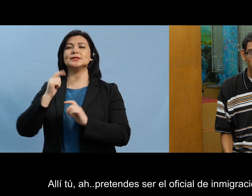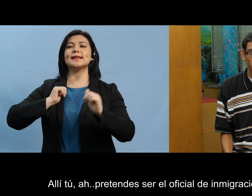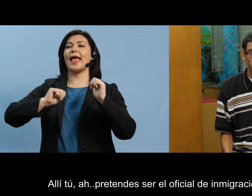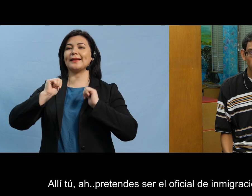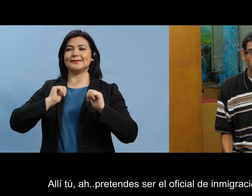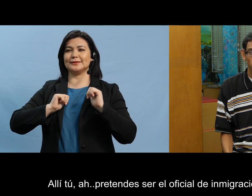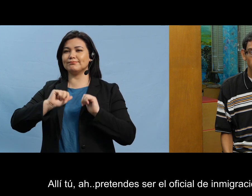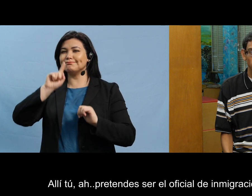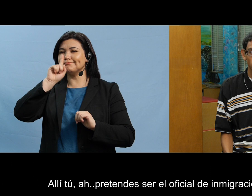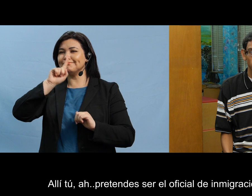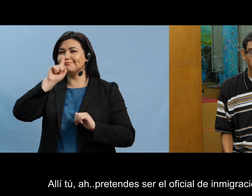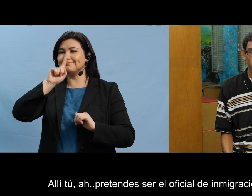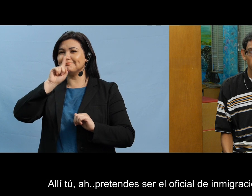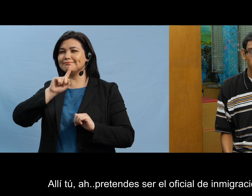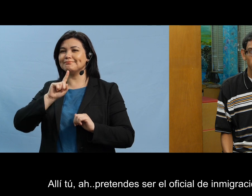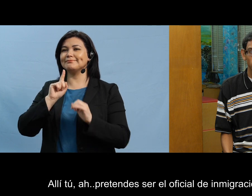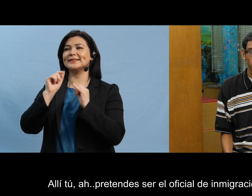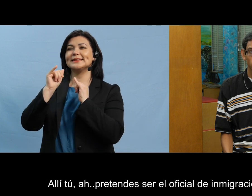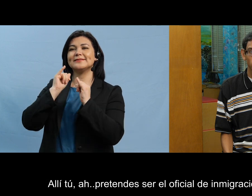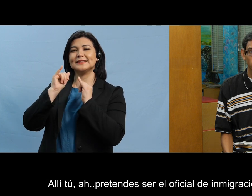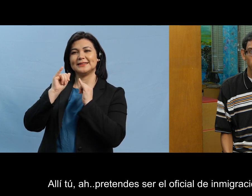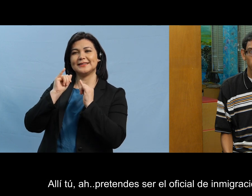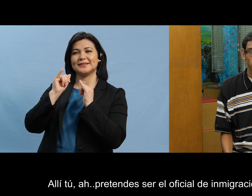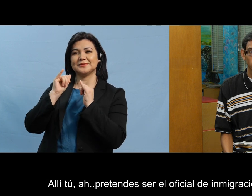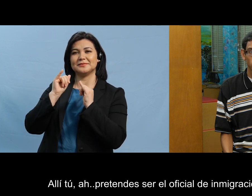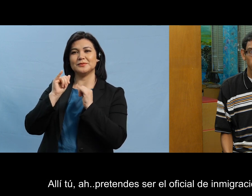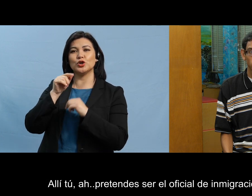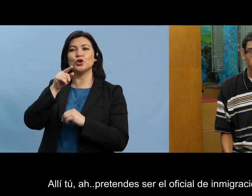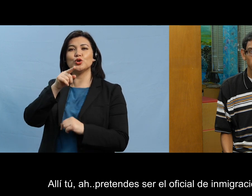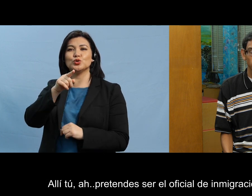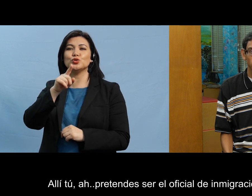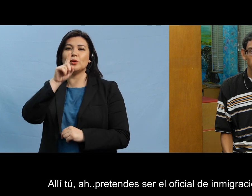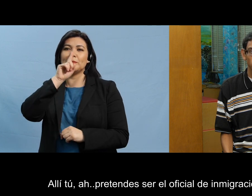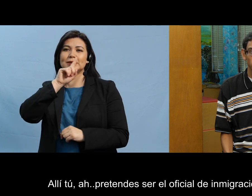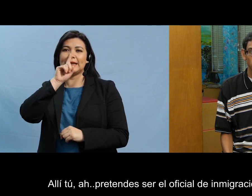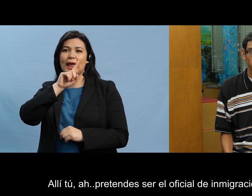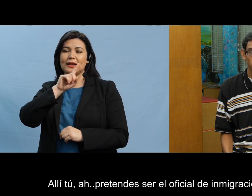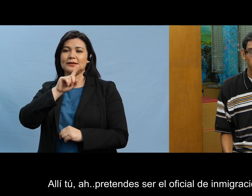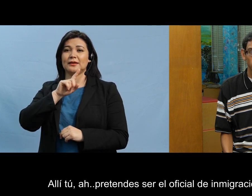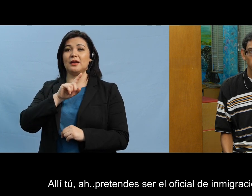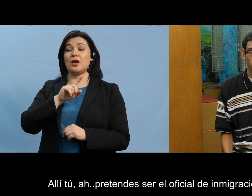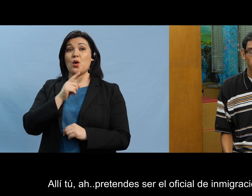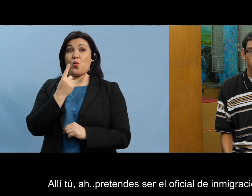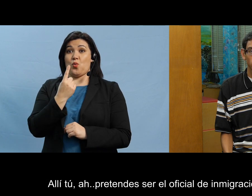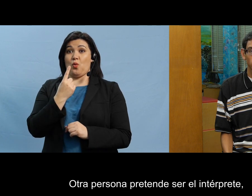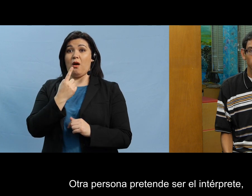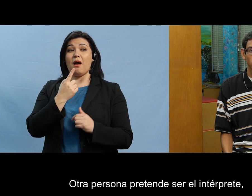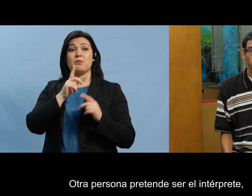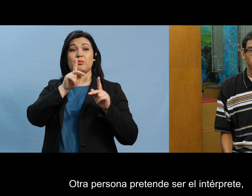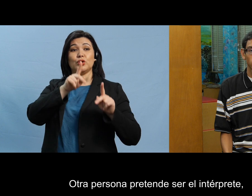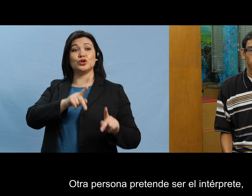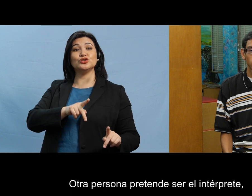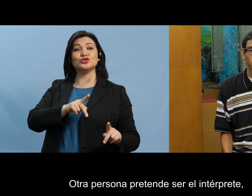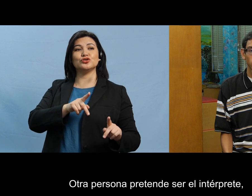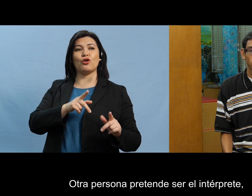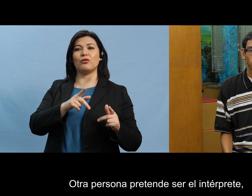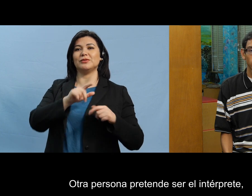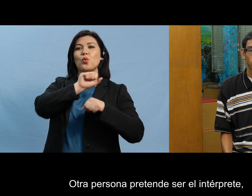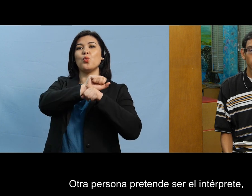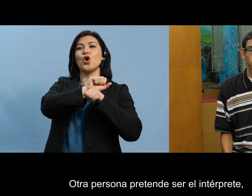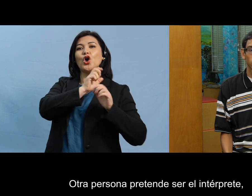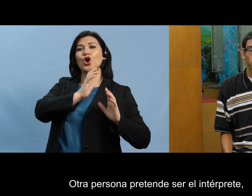ahí tú pretendes ser el oficial de inmigración otra persona pretende